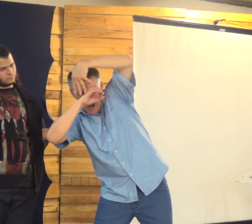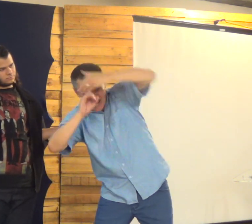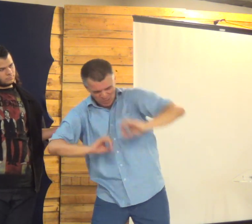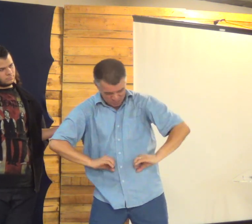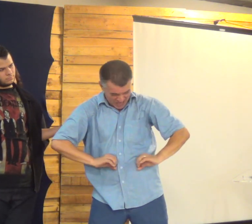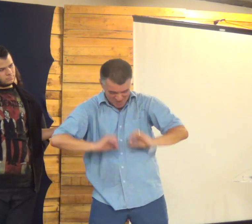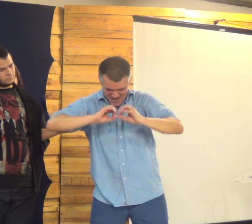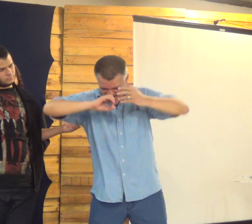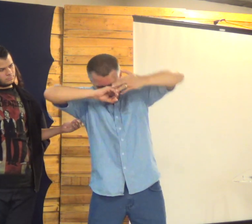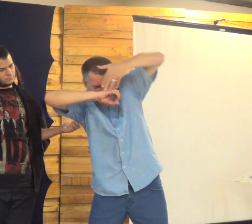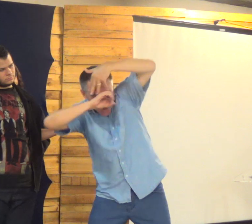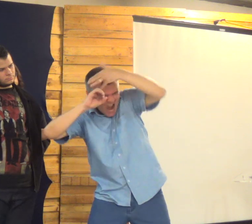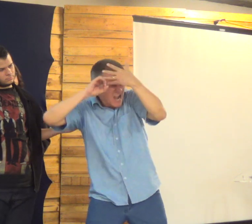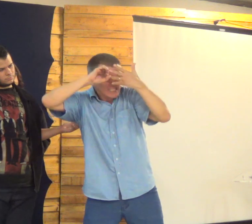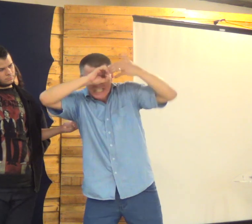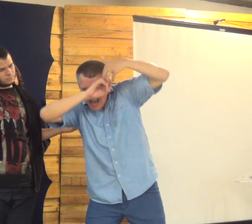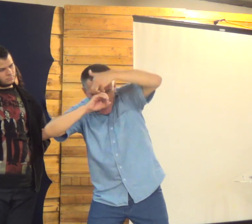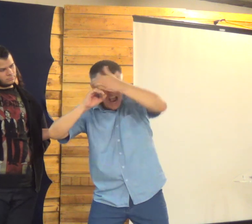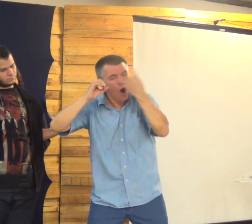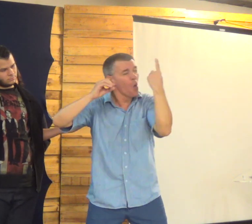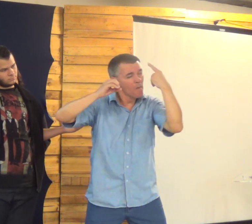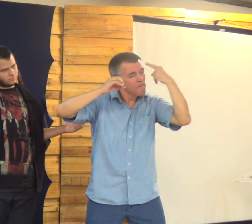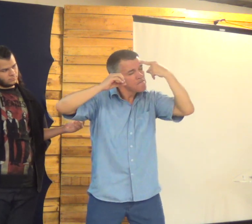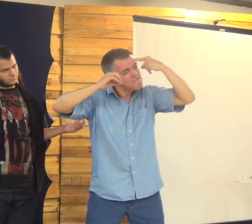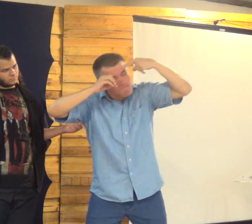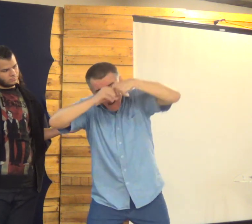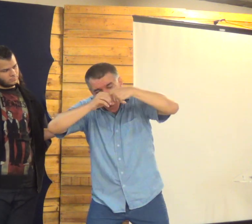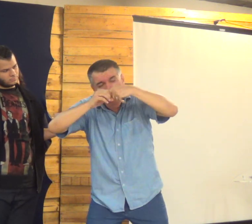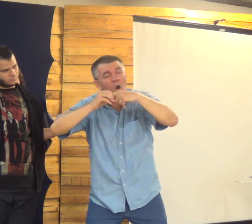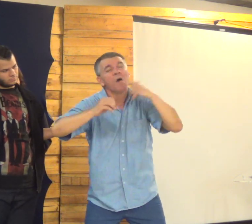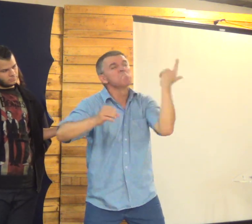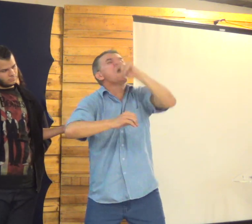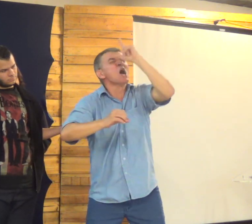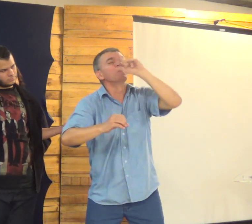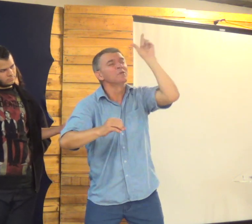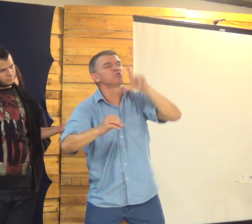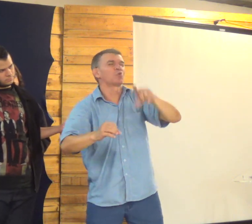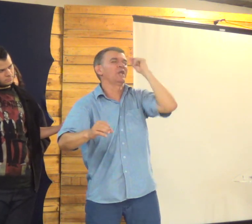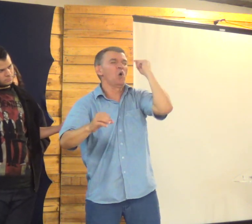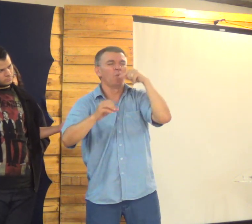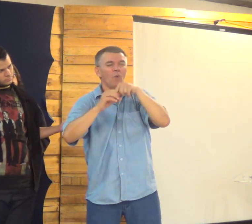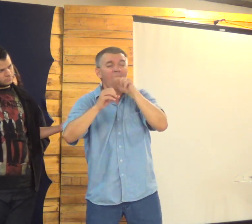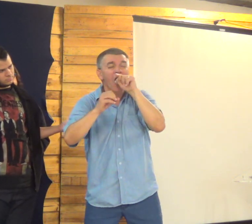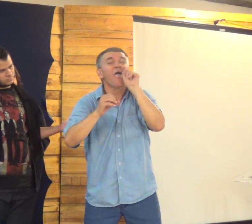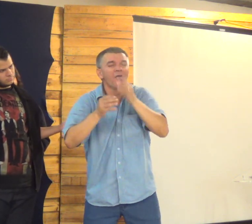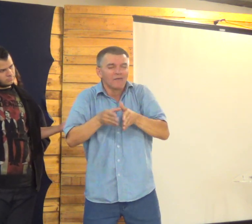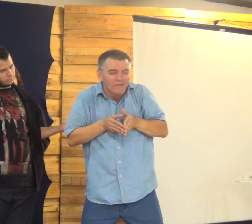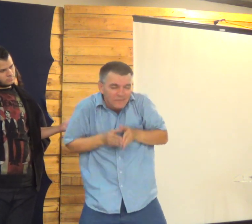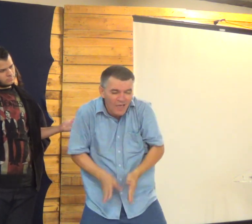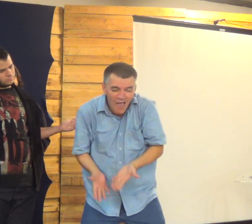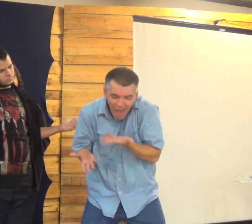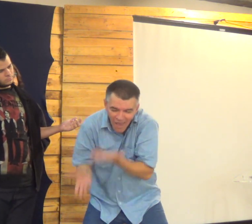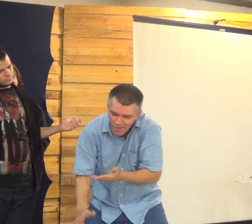luta, aquela corrida E aquela coisa milagrosa acontecendo, Deus Uma nova vida nascendo Acontecendo